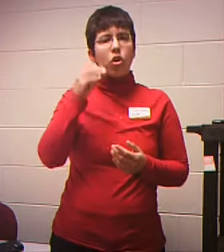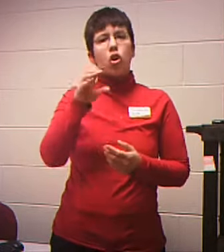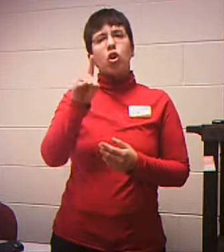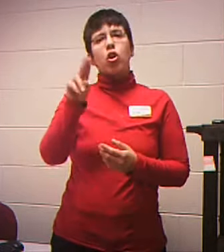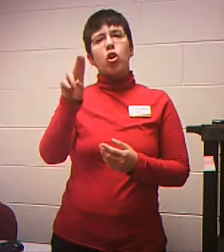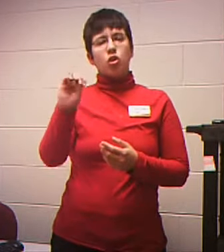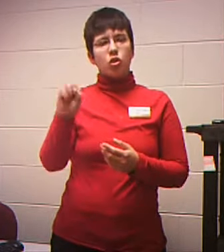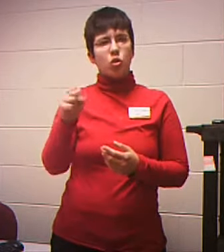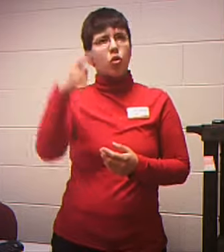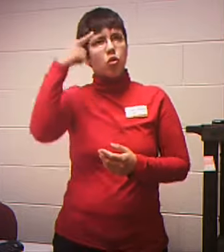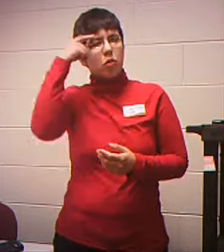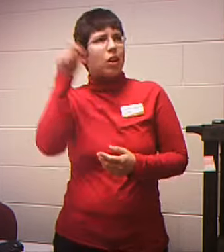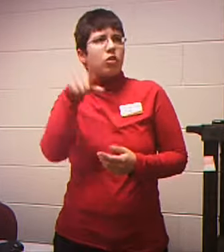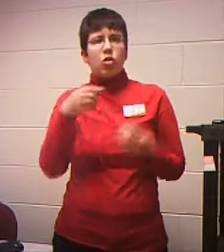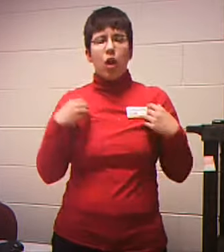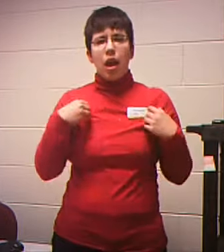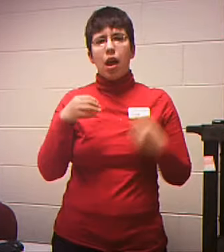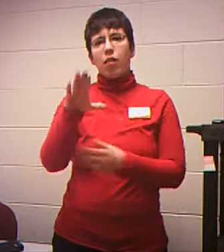a Condo Or a Townhouse Then indicate That